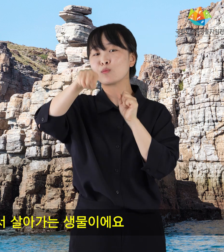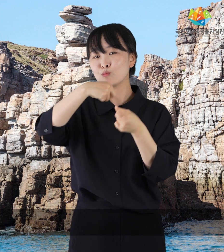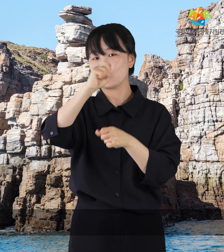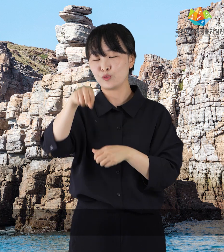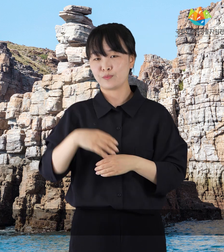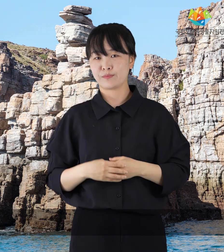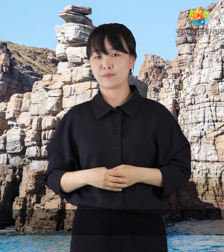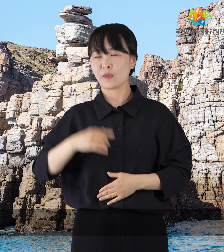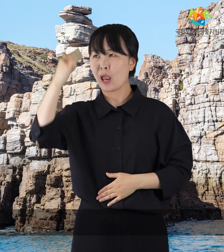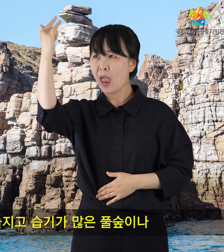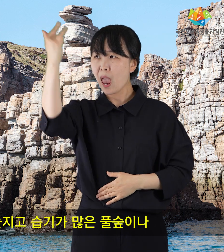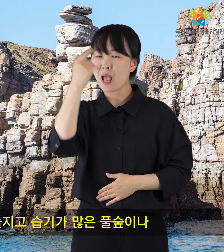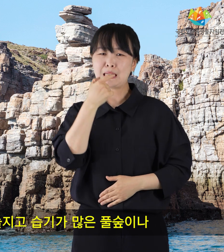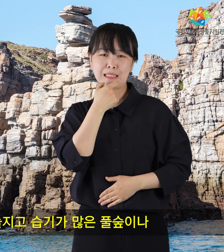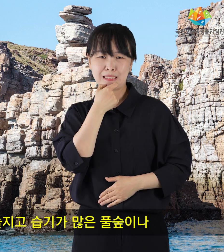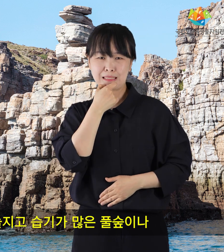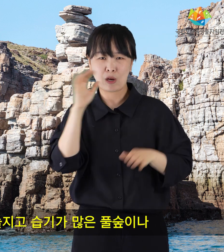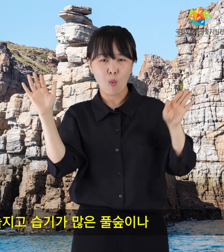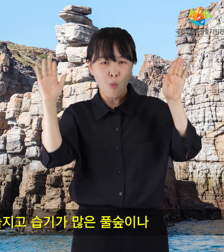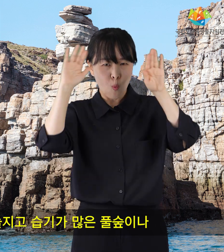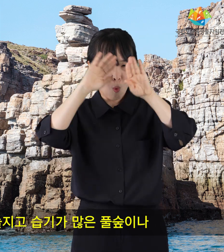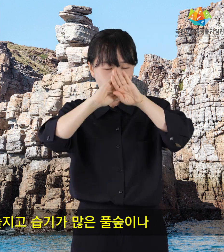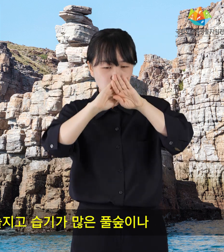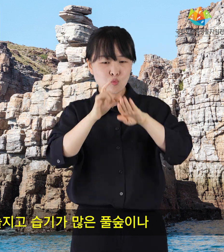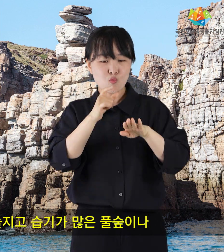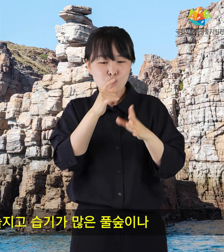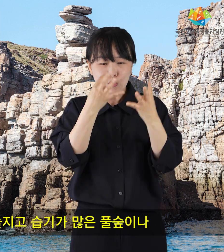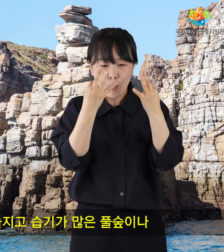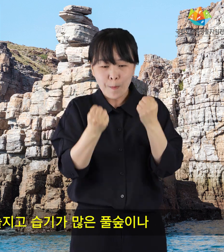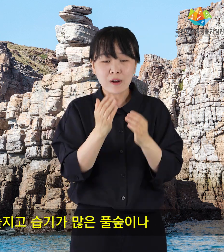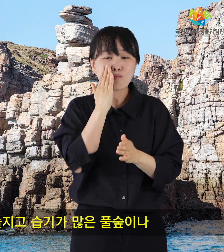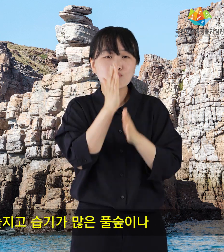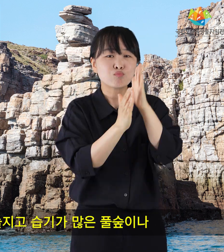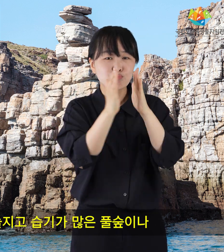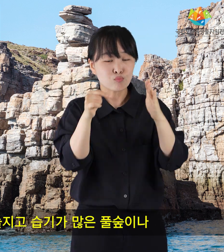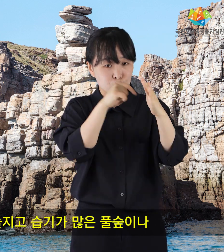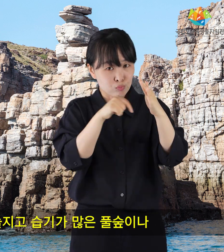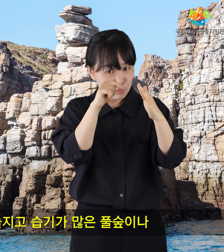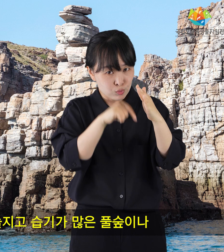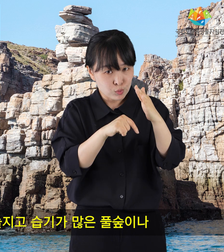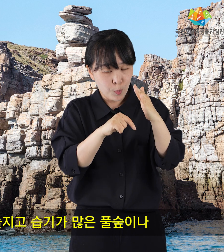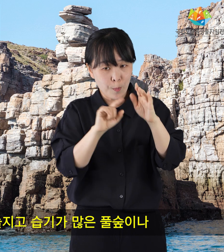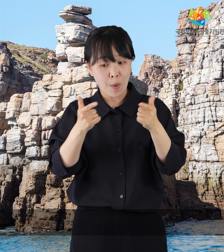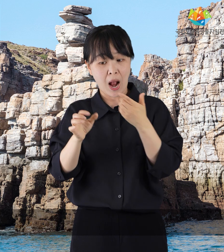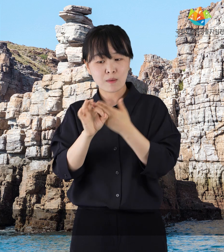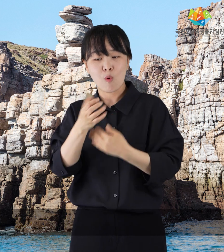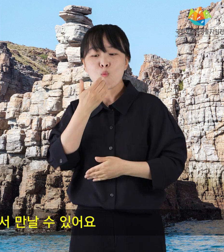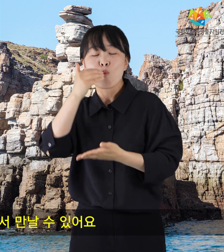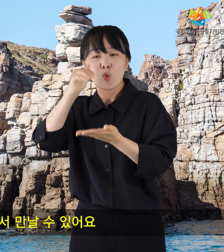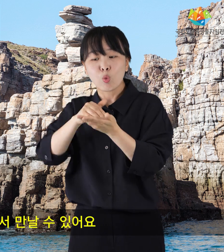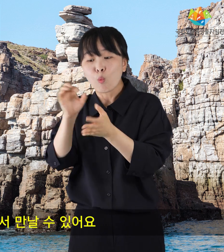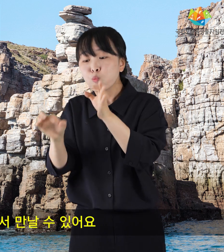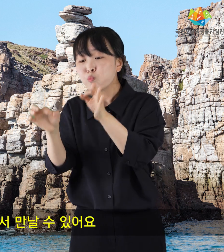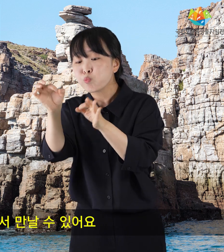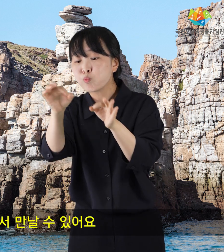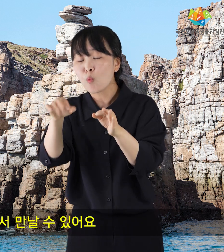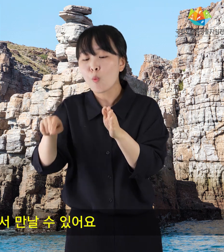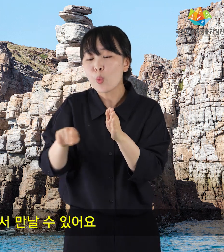해를 싫어해서 그늘지고 습기가 많은 풀숲이나 돌담길에서 만날 수